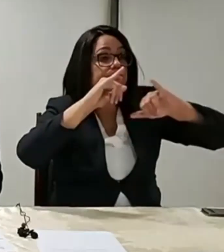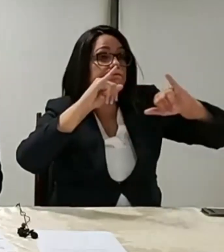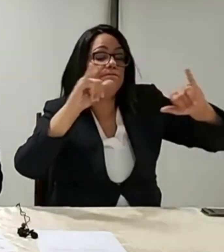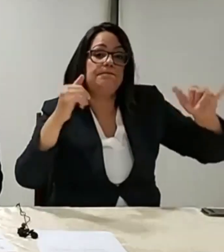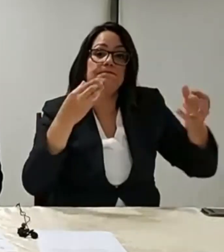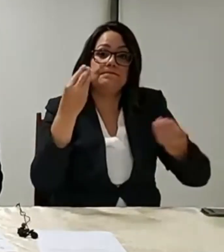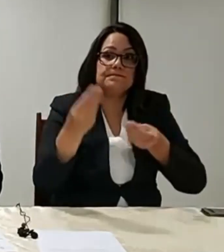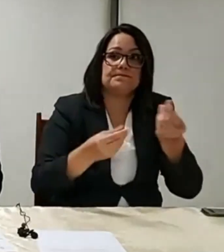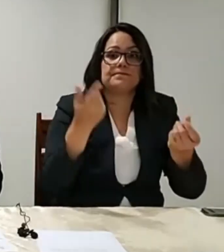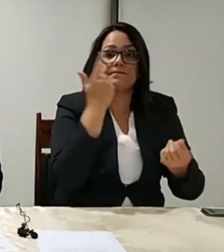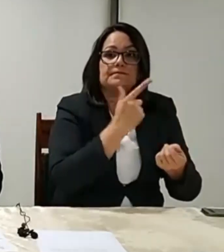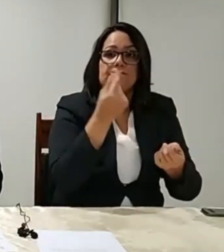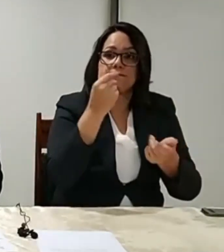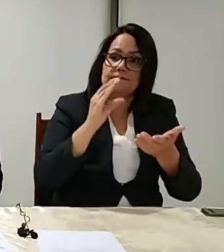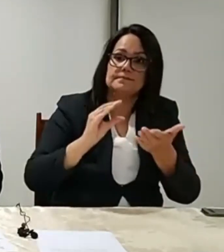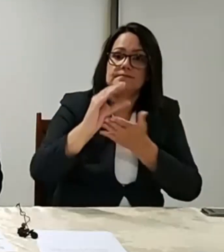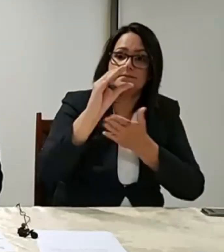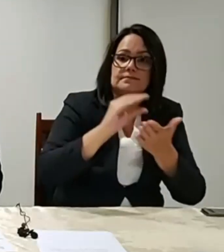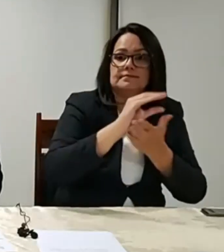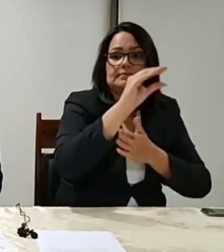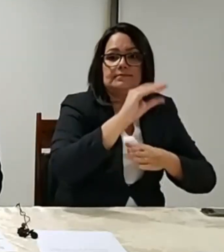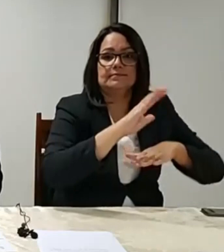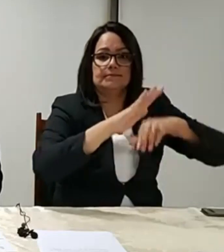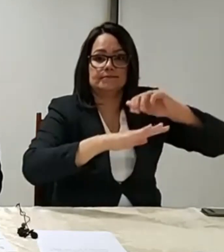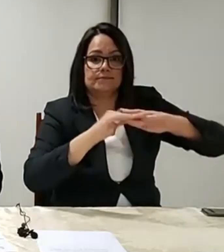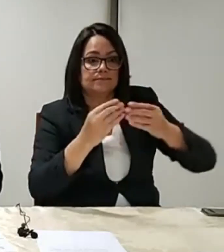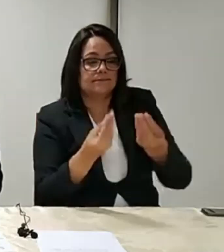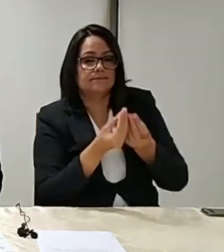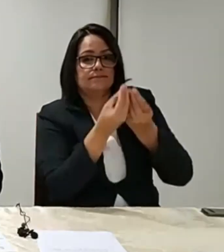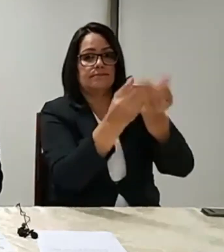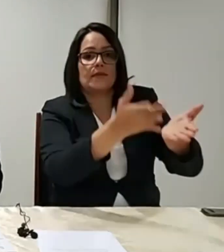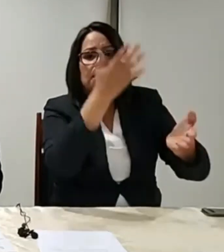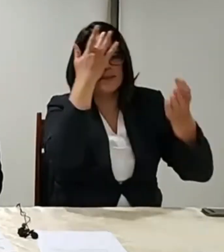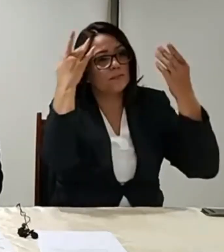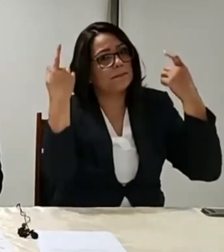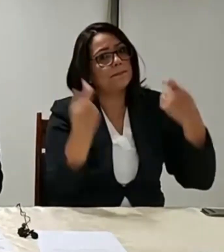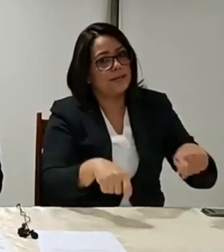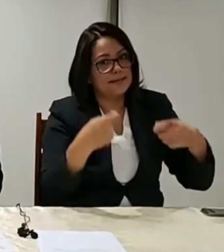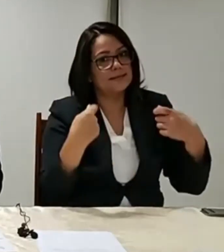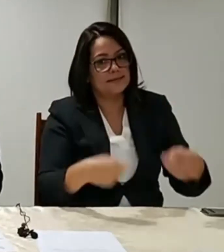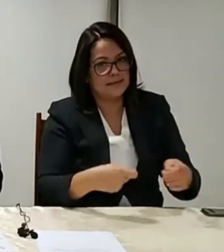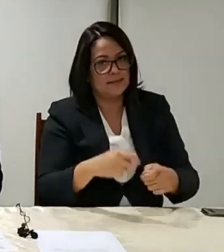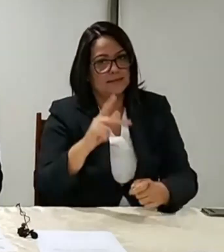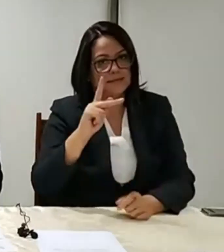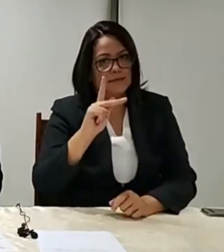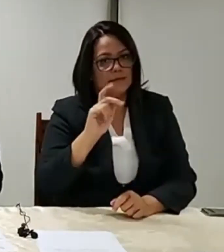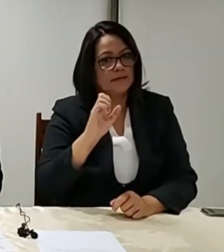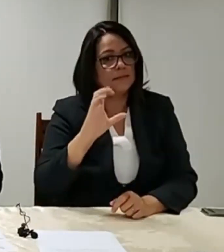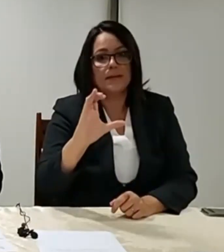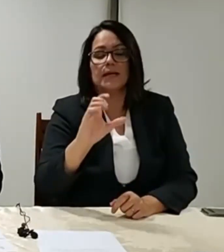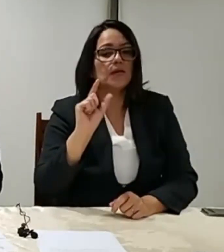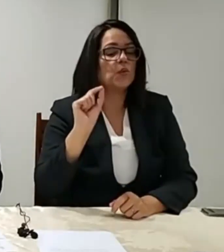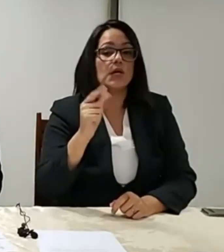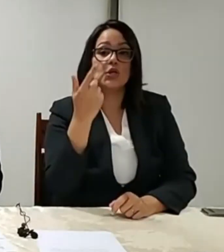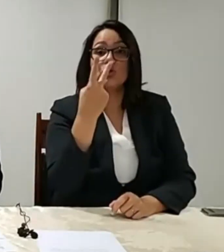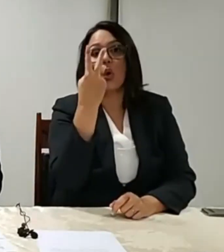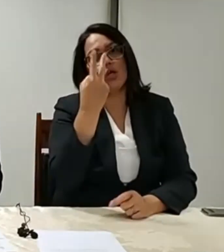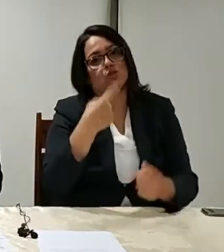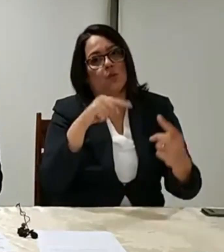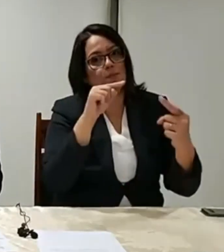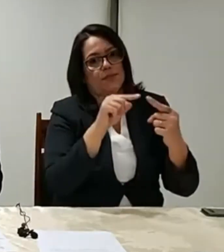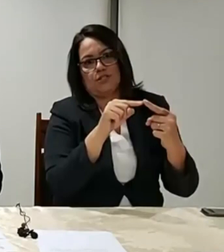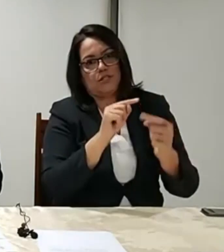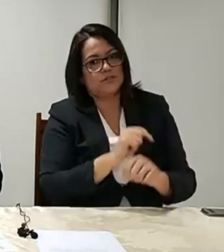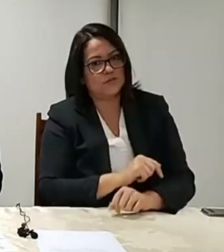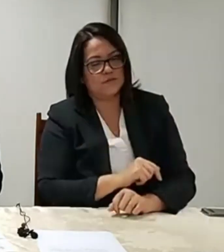esses recursos chegam nas mãos das pessoas que mais precisam. A PEC chegou com dois grandes objetivos, presidente. O